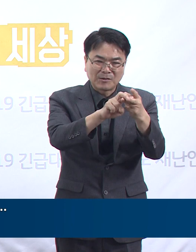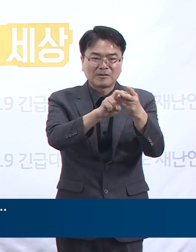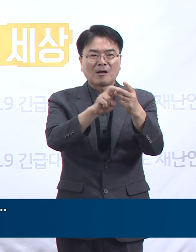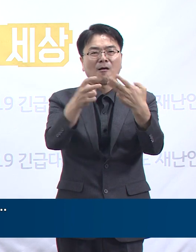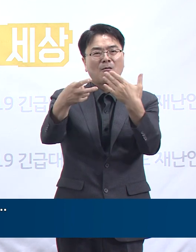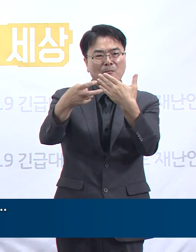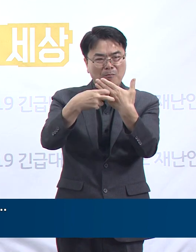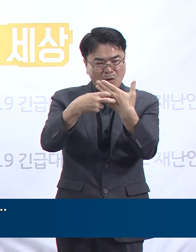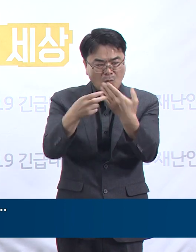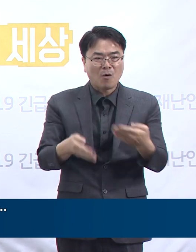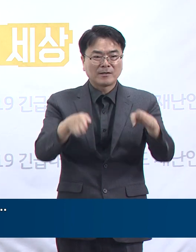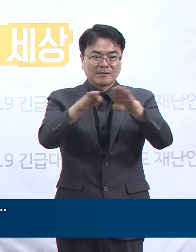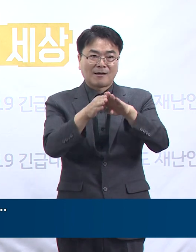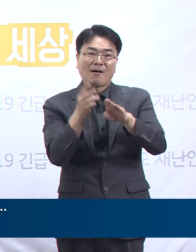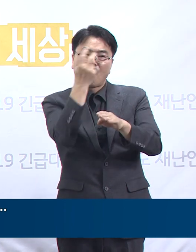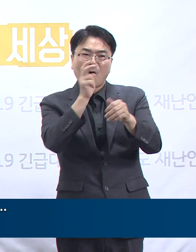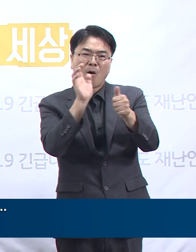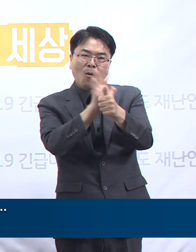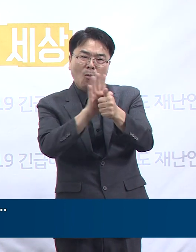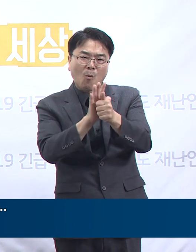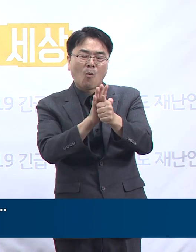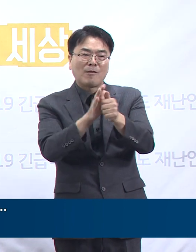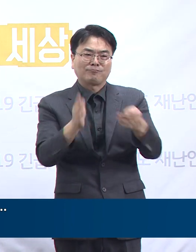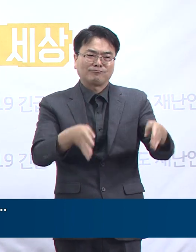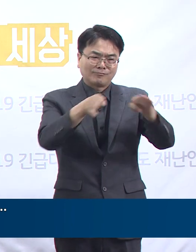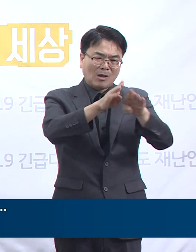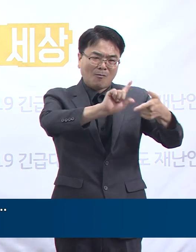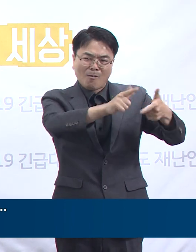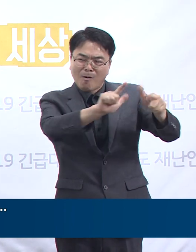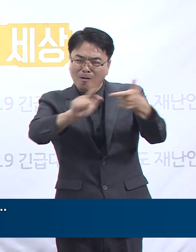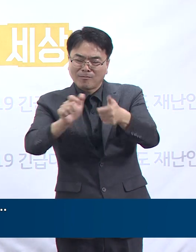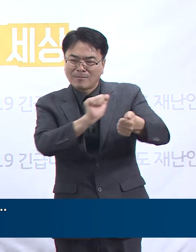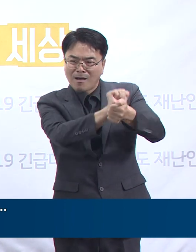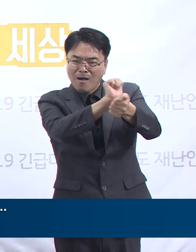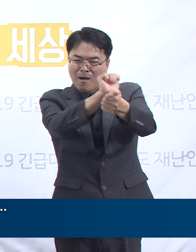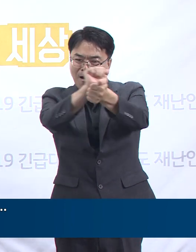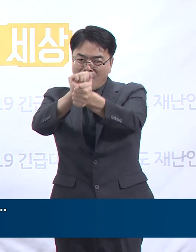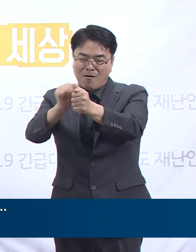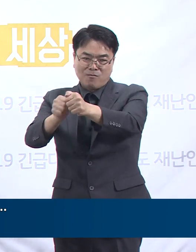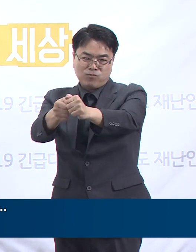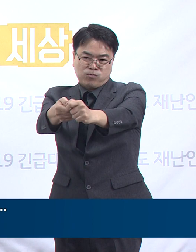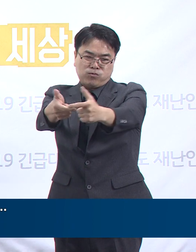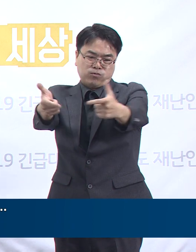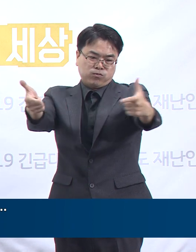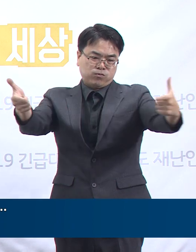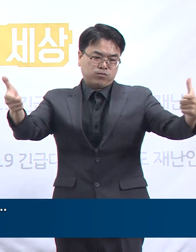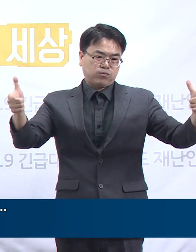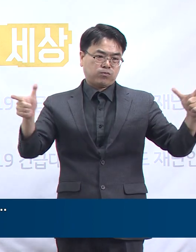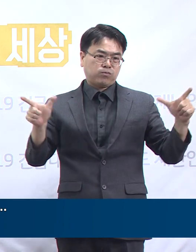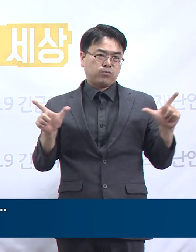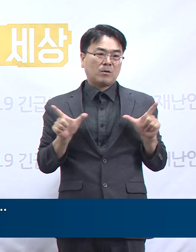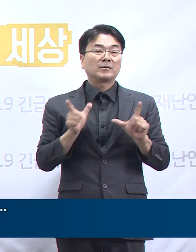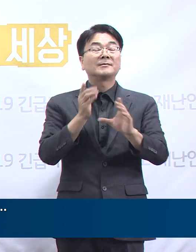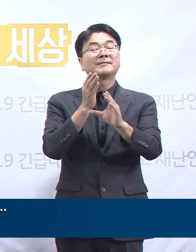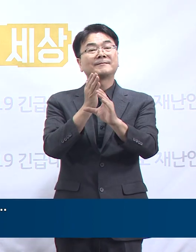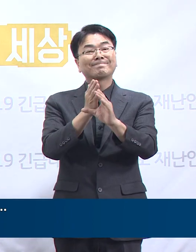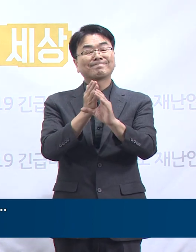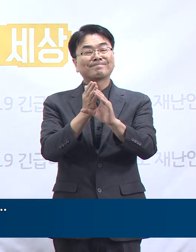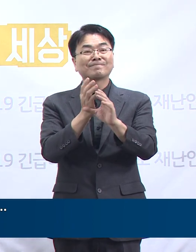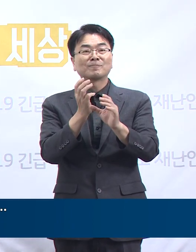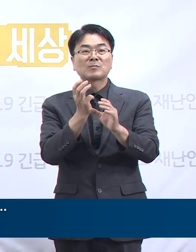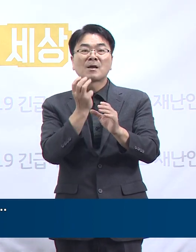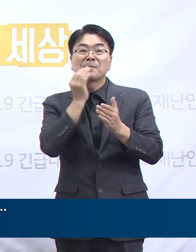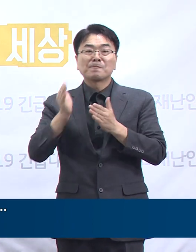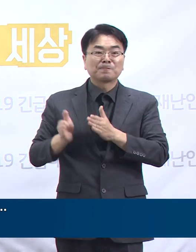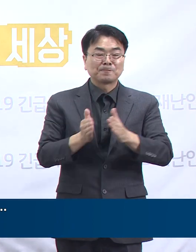요양시설, 장례식장, 다른 교회들까지 추가 전파가 광범위하게 이루어지고 있습니다. 도는 즉각